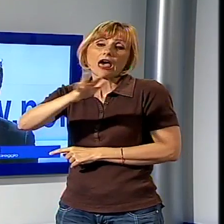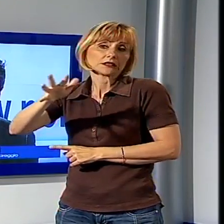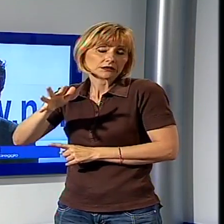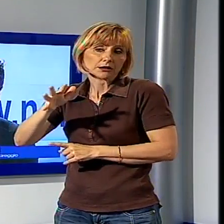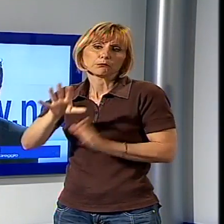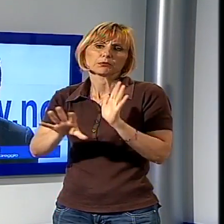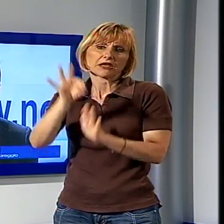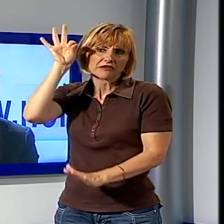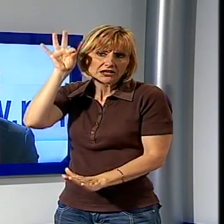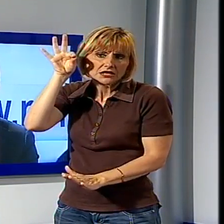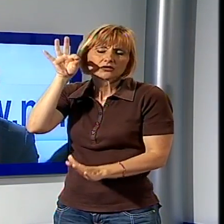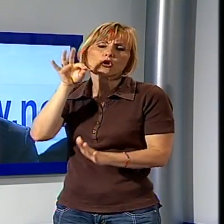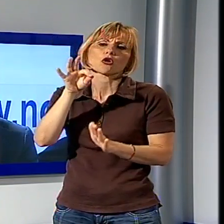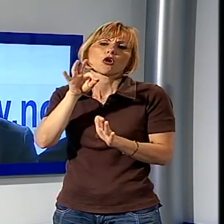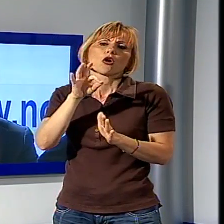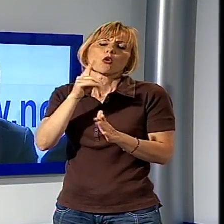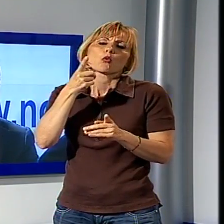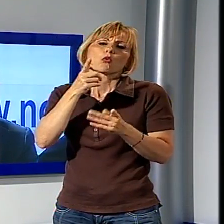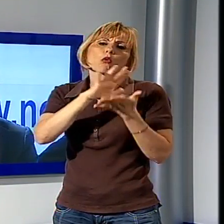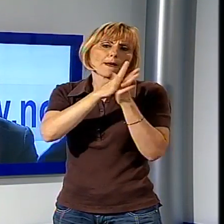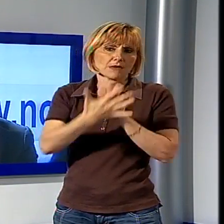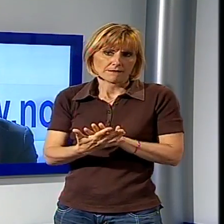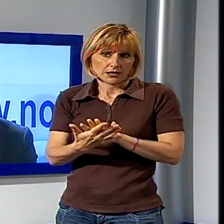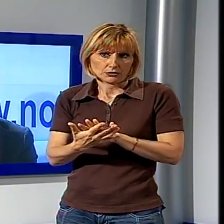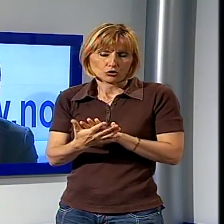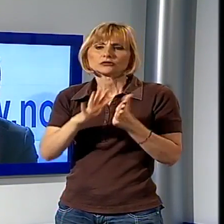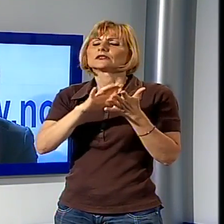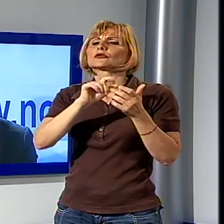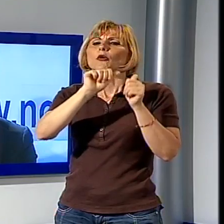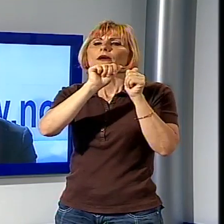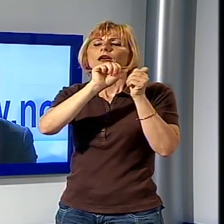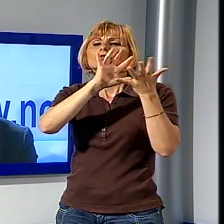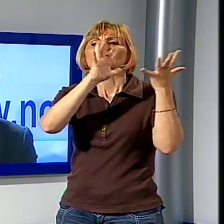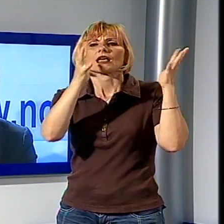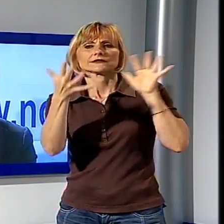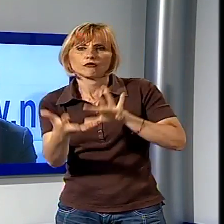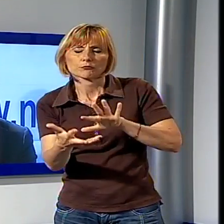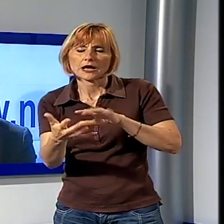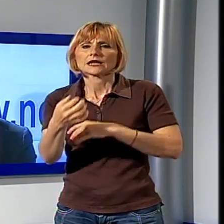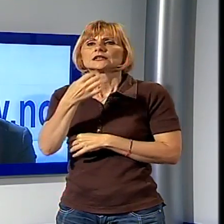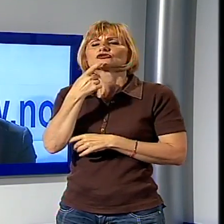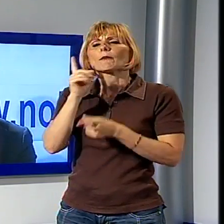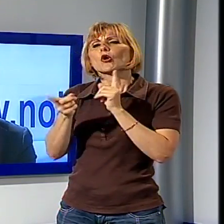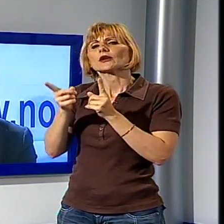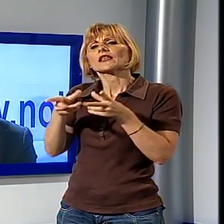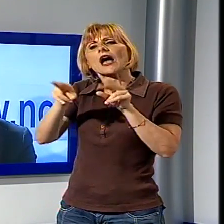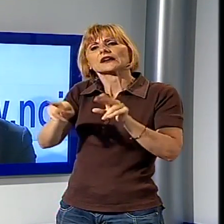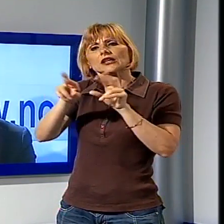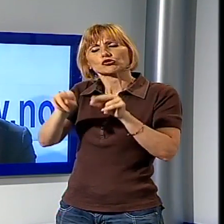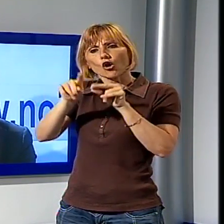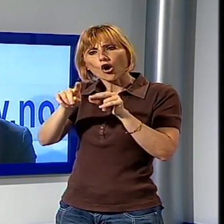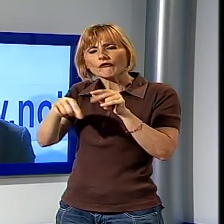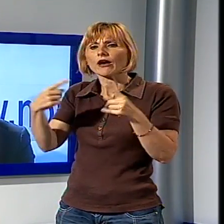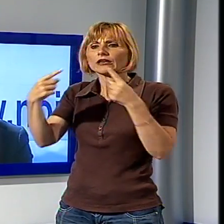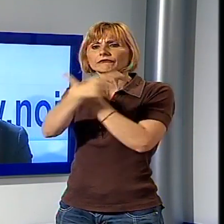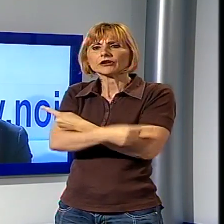non riguardano questo aspetto perché hanno fatto scelte trasformiste perché quando si dice che si rinnova la politica e poi ci